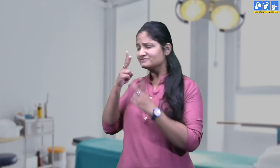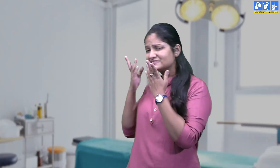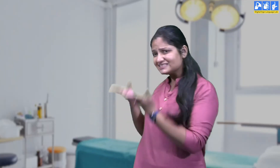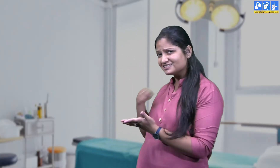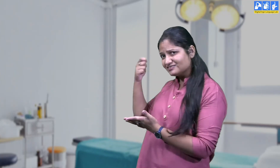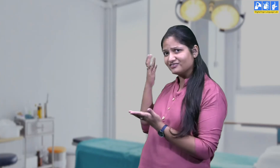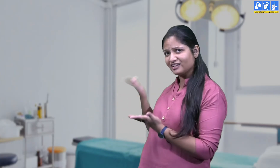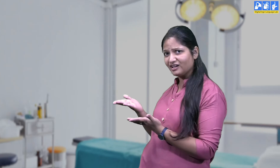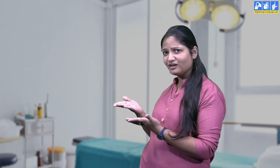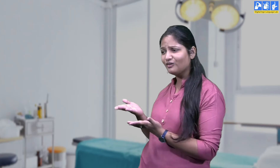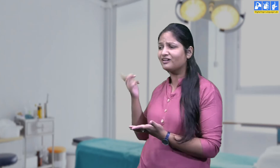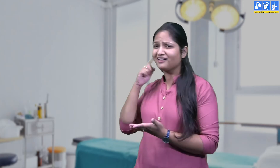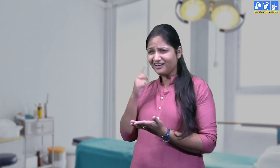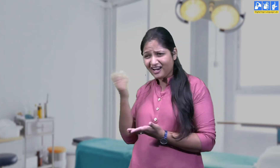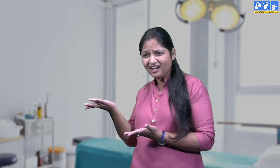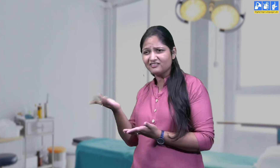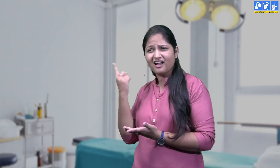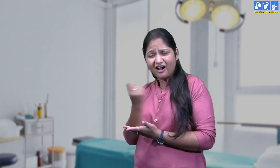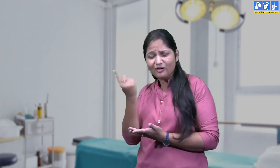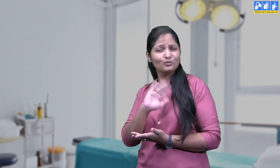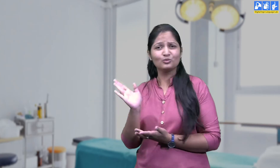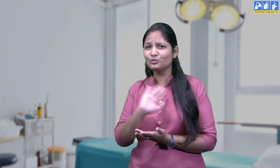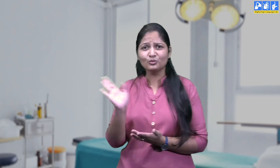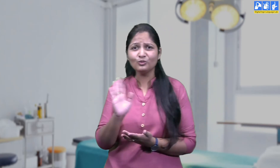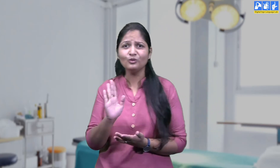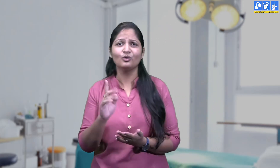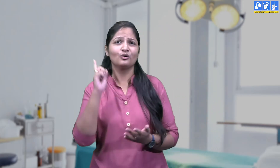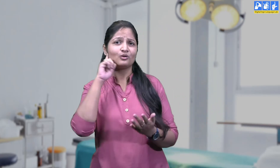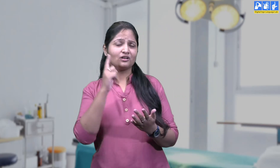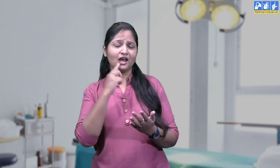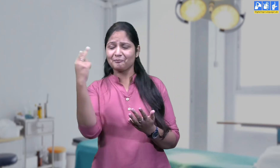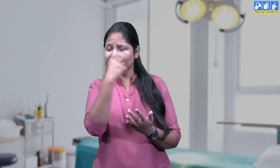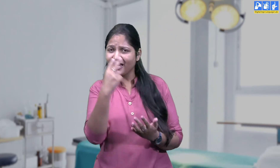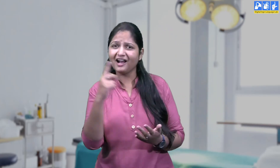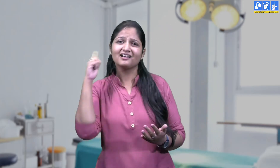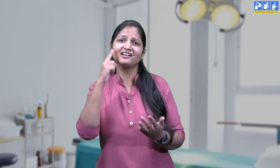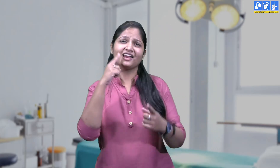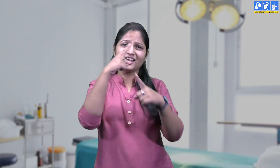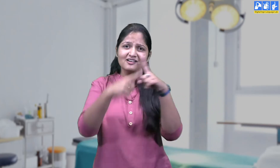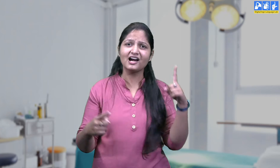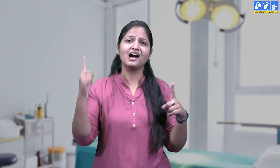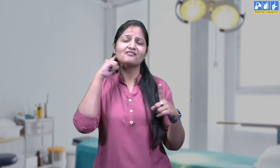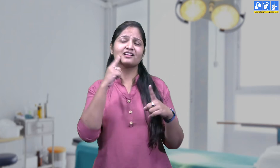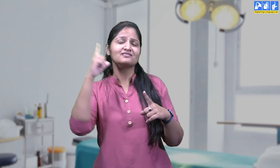देखा आपने बधी जन या फिर किसी भी तहां का दिव्यान जन